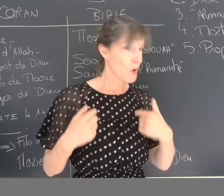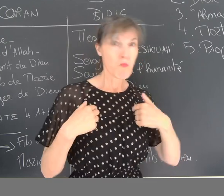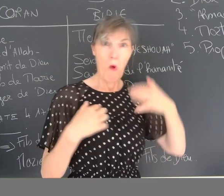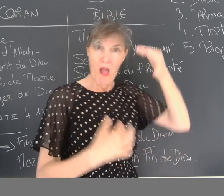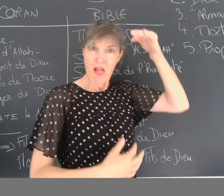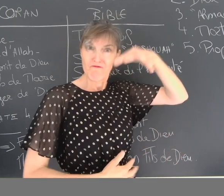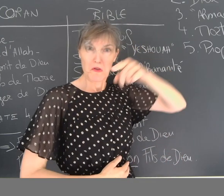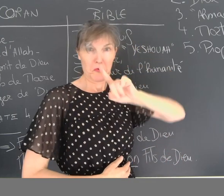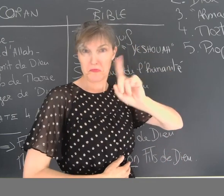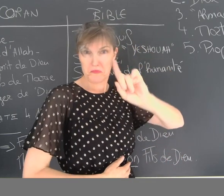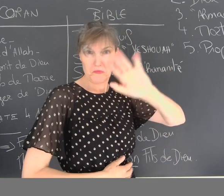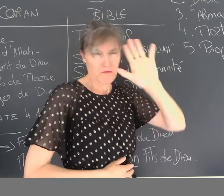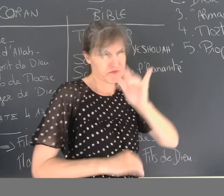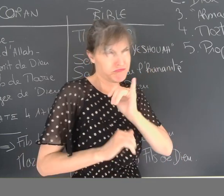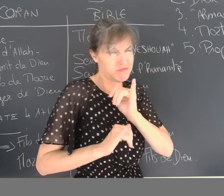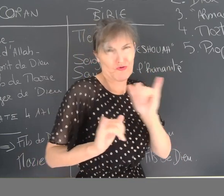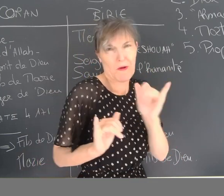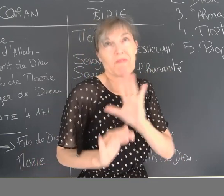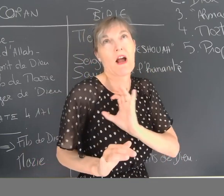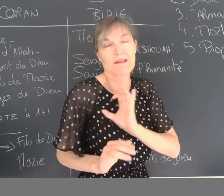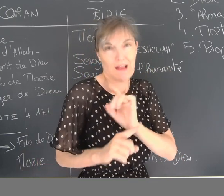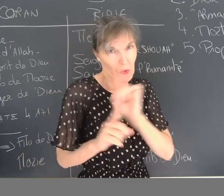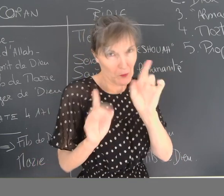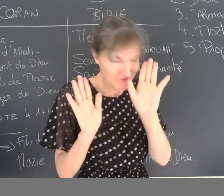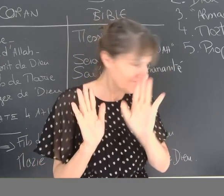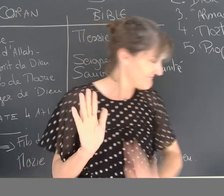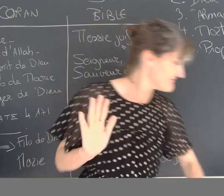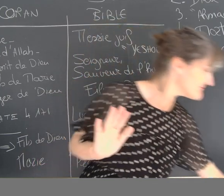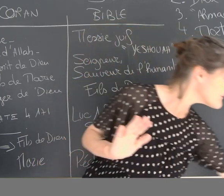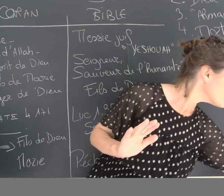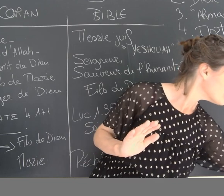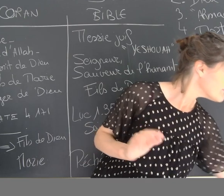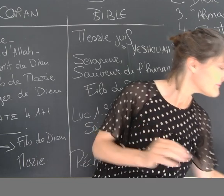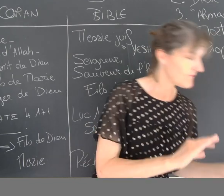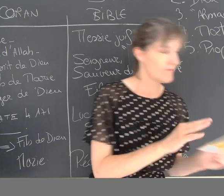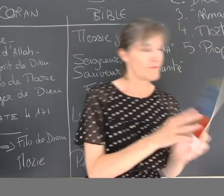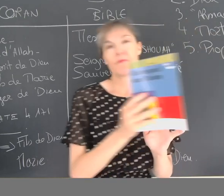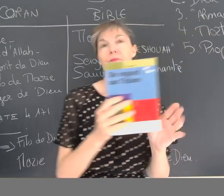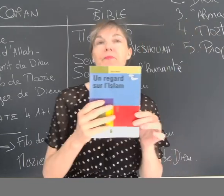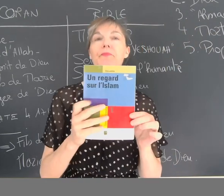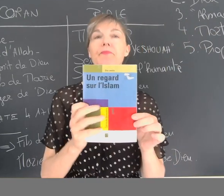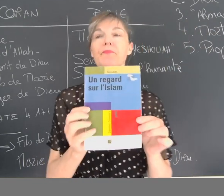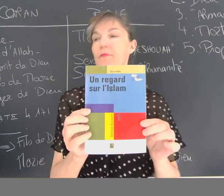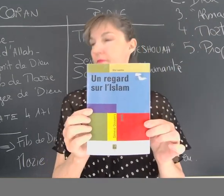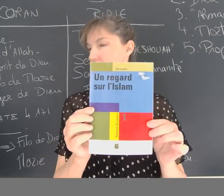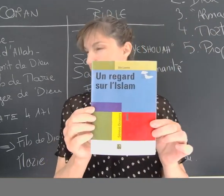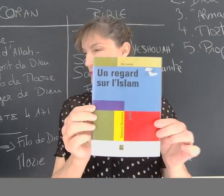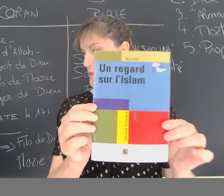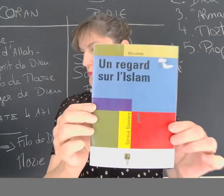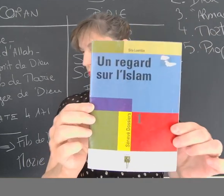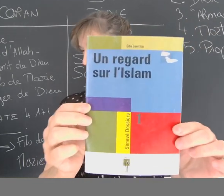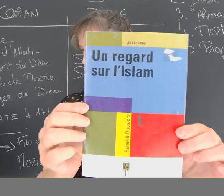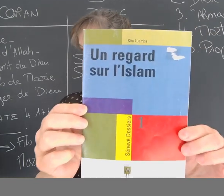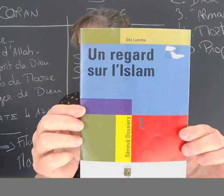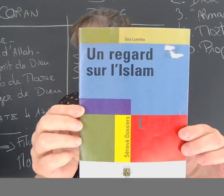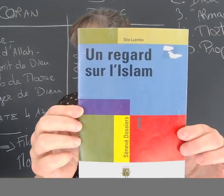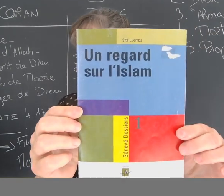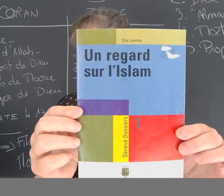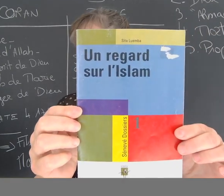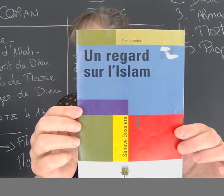Donc, j'ai déjà lu plusieurs études et je vais donc vous le résumer. donc, ce n'est pas une invention de ma